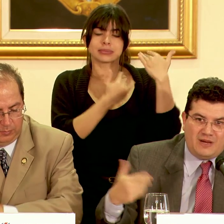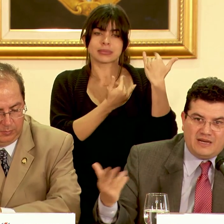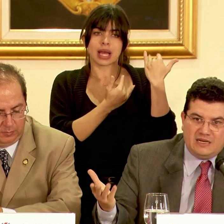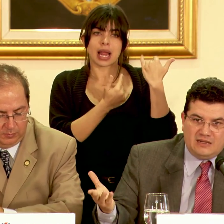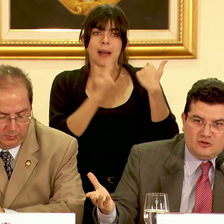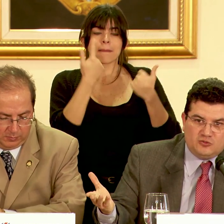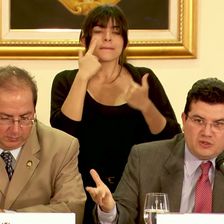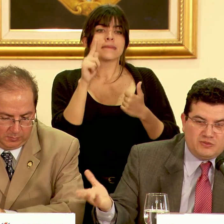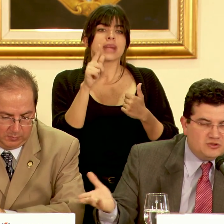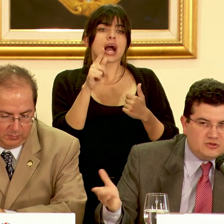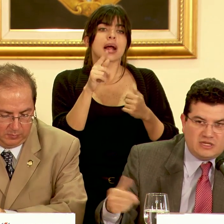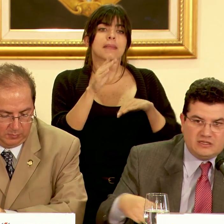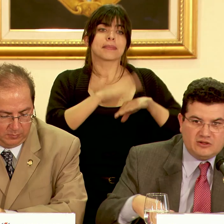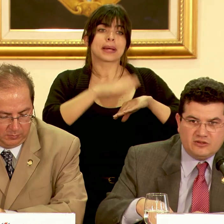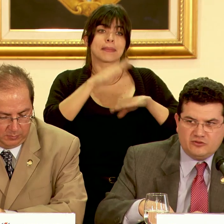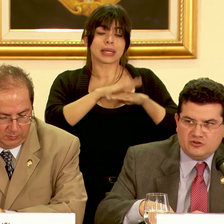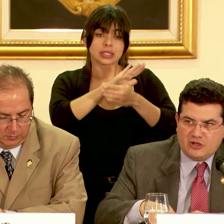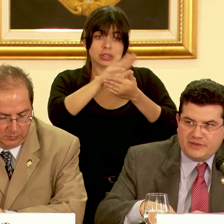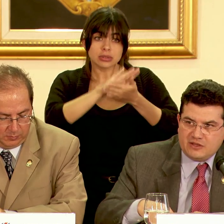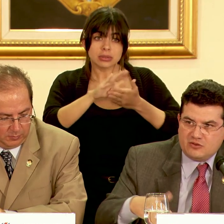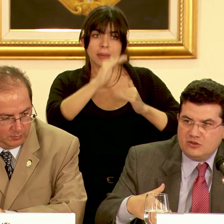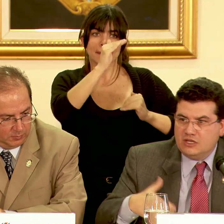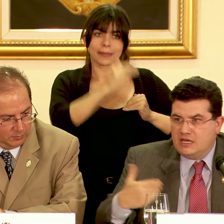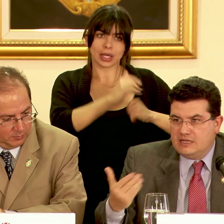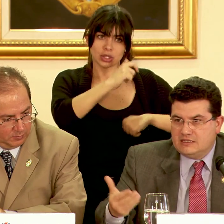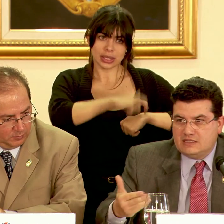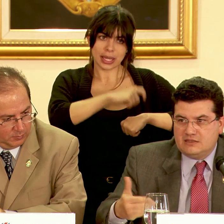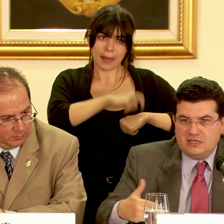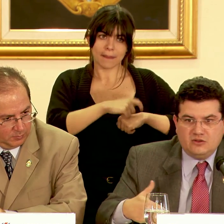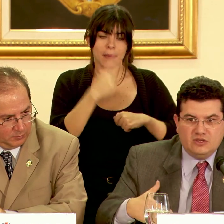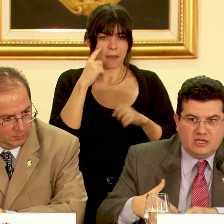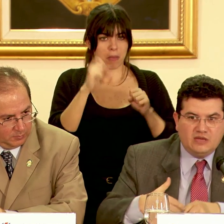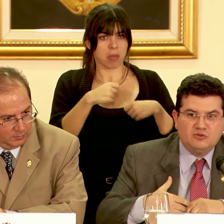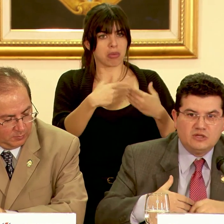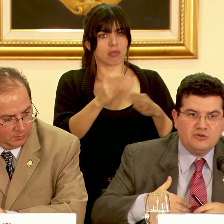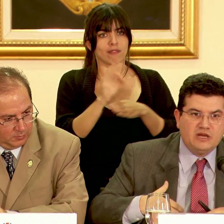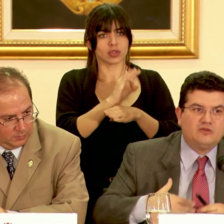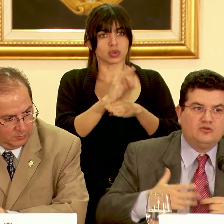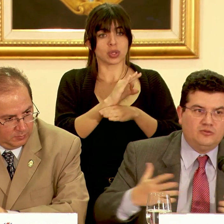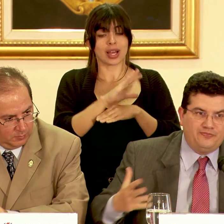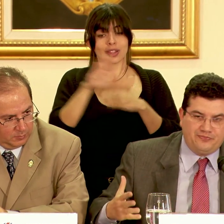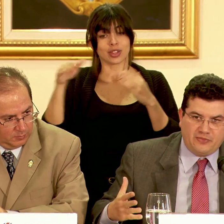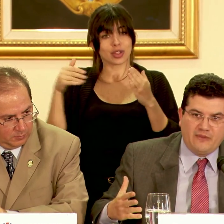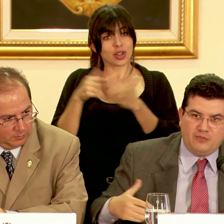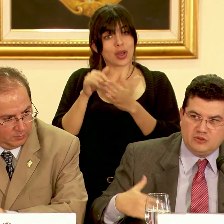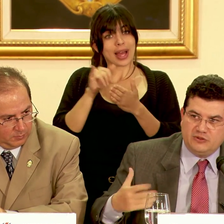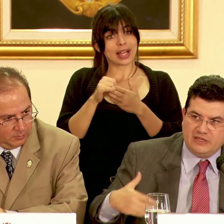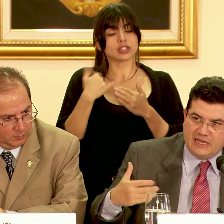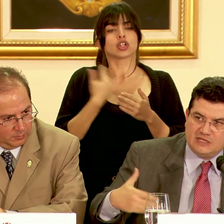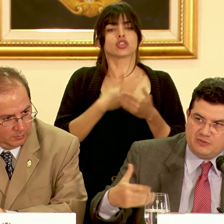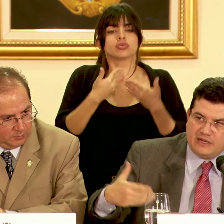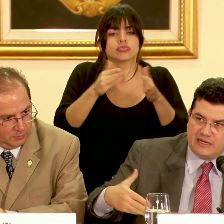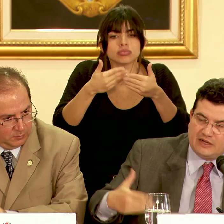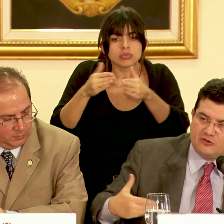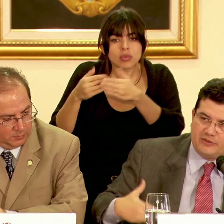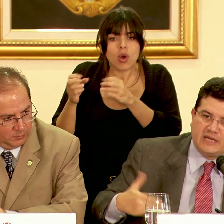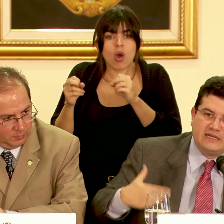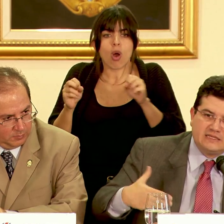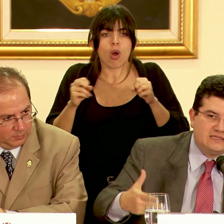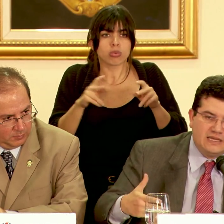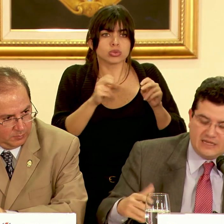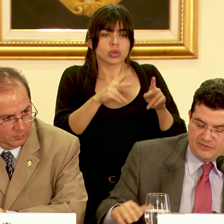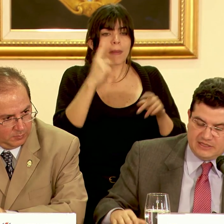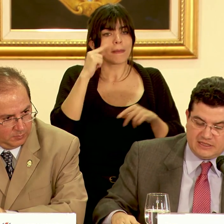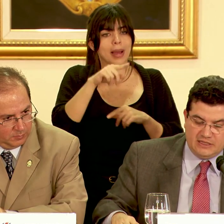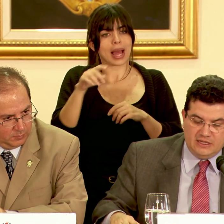para los permisos sanitarios de funcionamiento en ese sentido hemos abierto posibilidades para que la economía